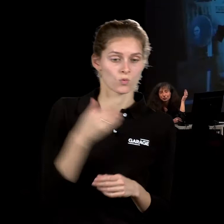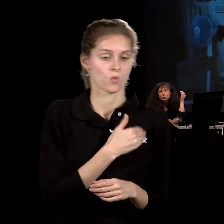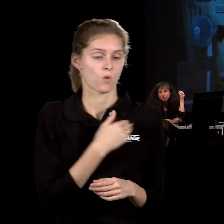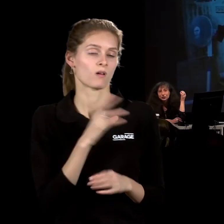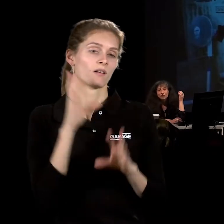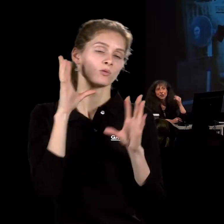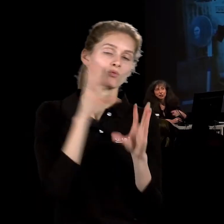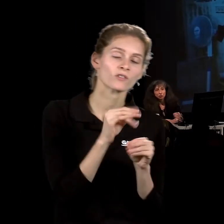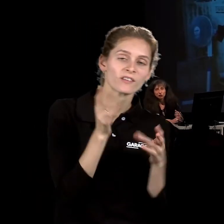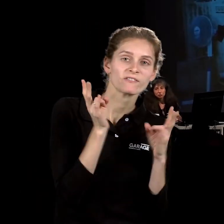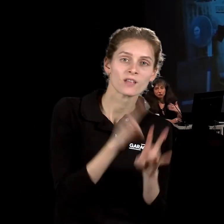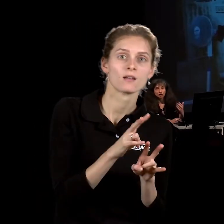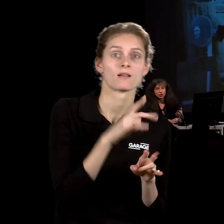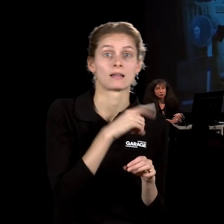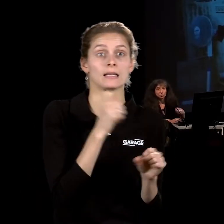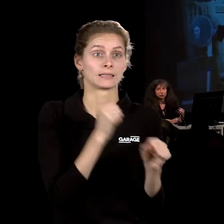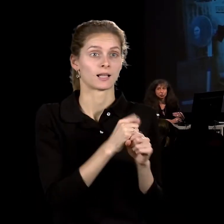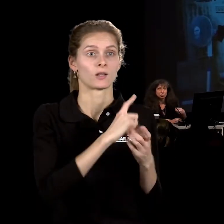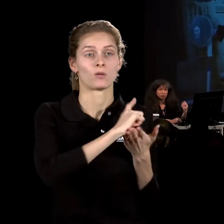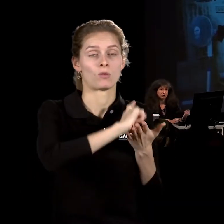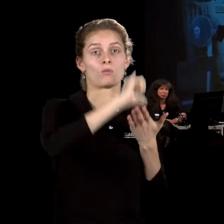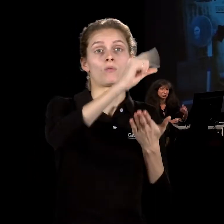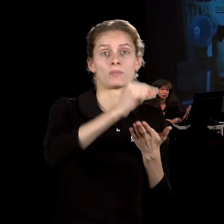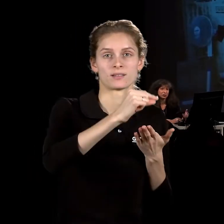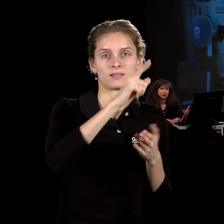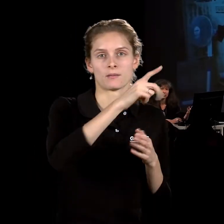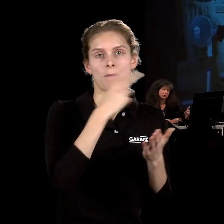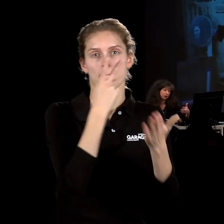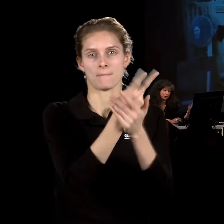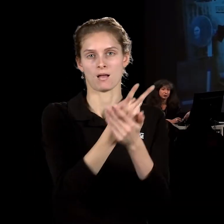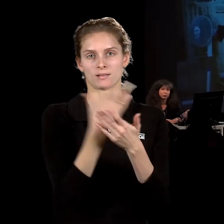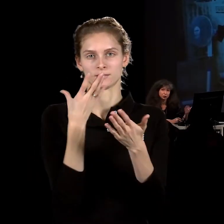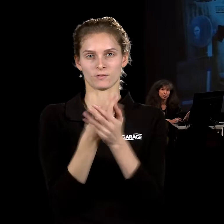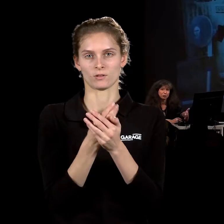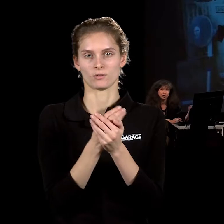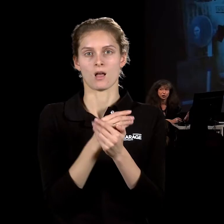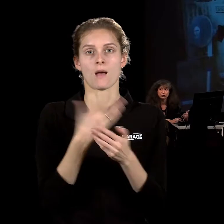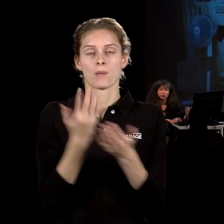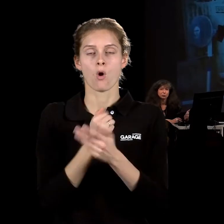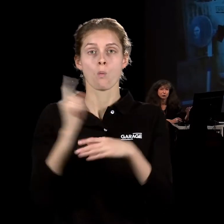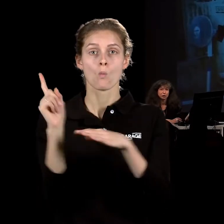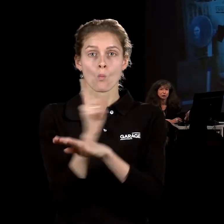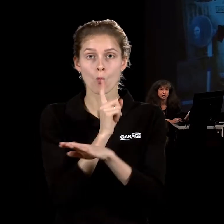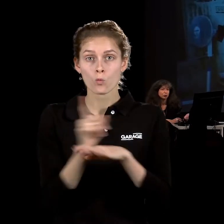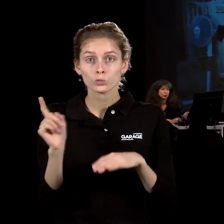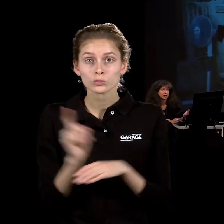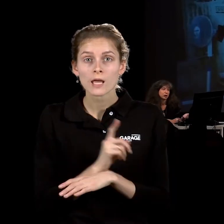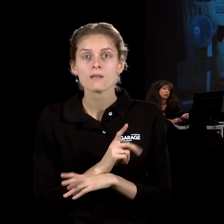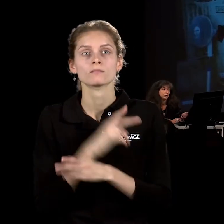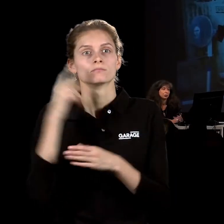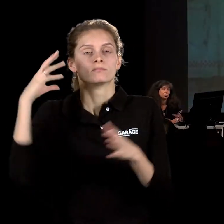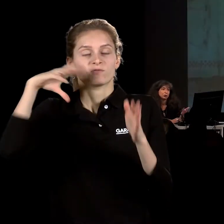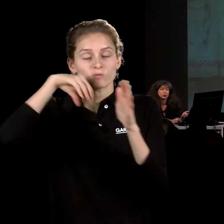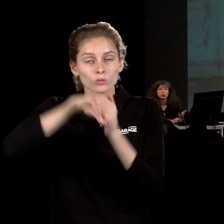было остаться там ночевать. То есть переворачивание вот этого, что при произведении пространства музея превращается в это приватное жилое